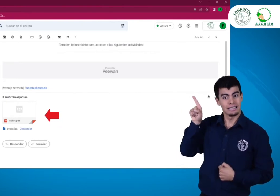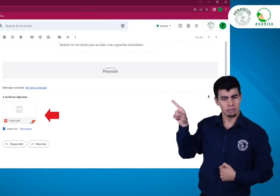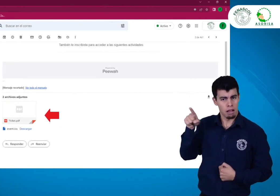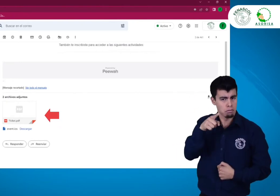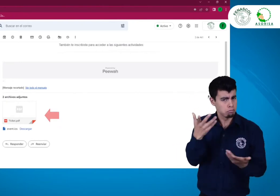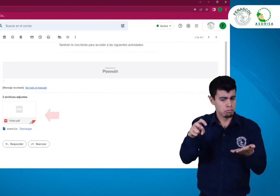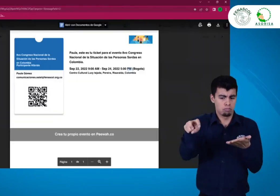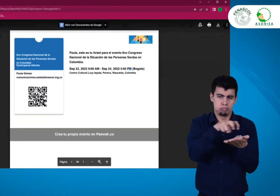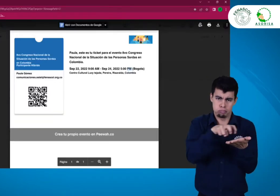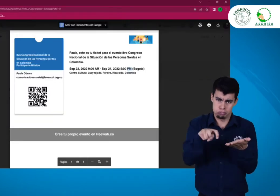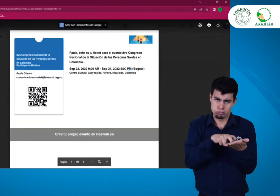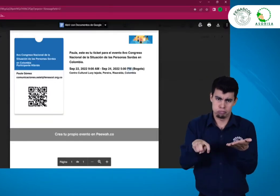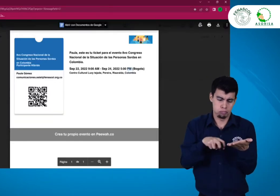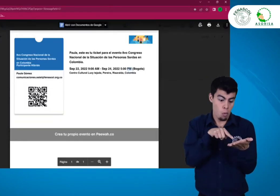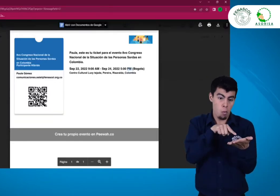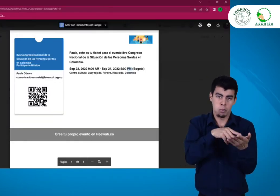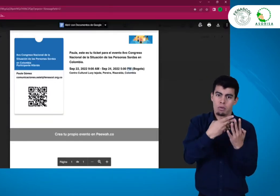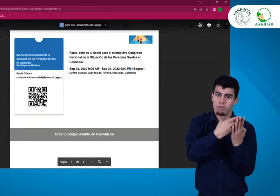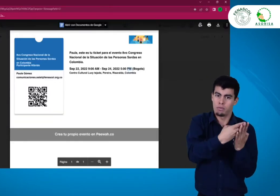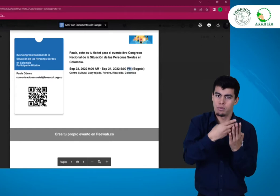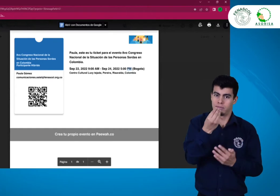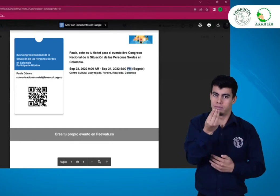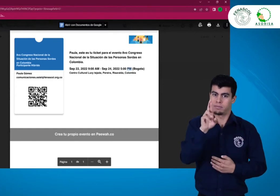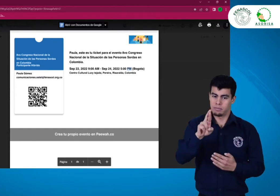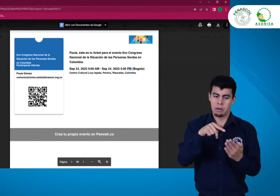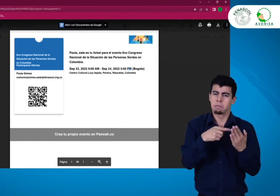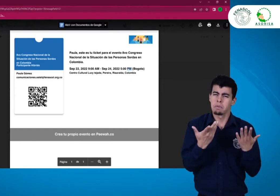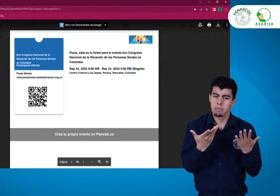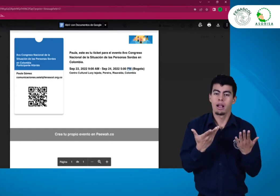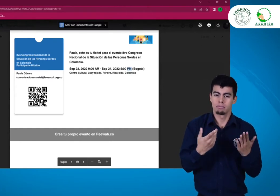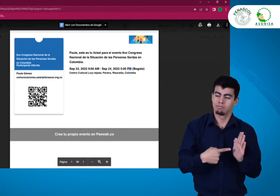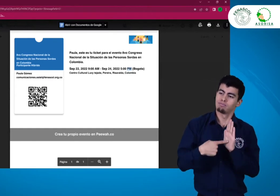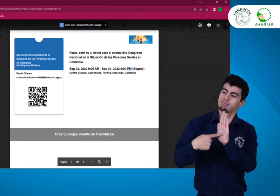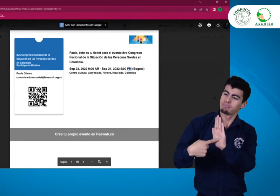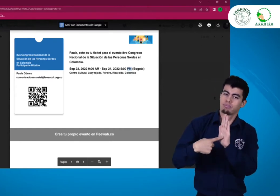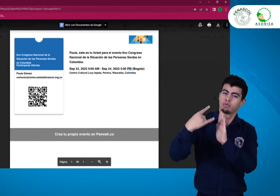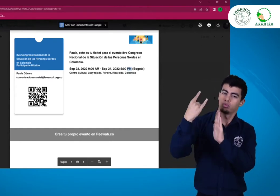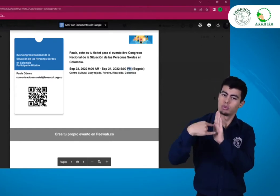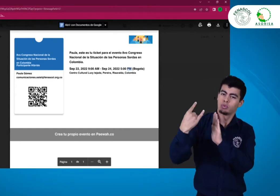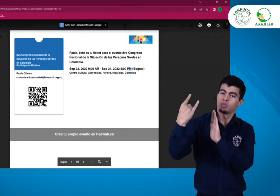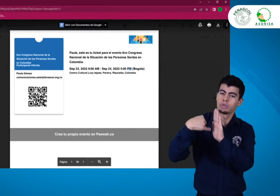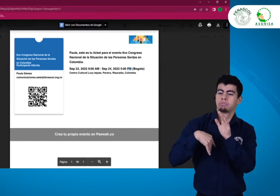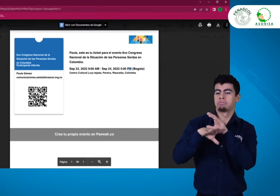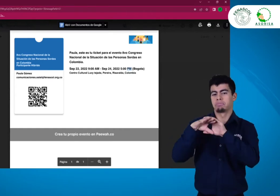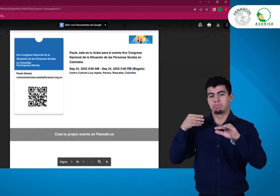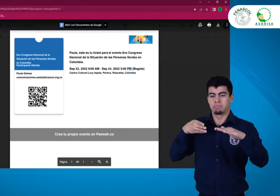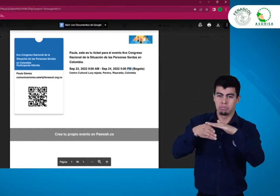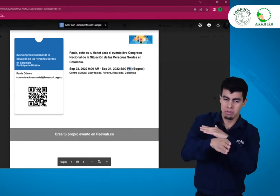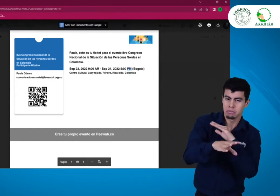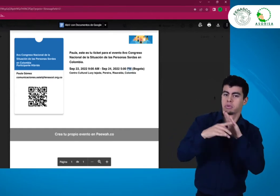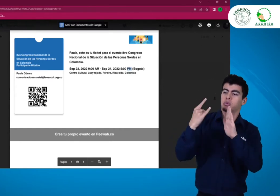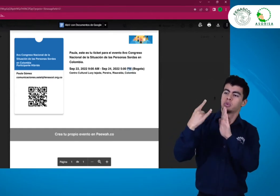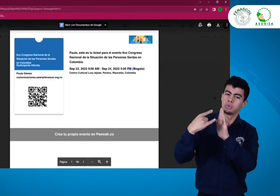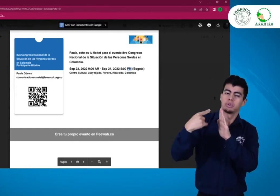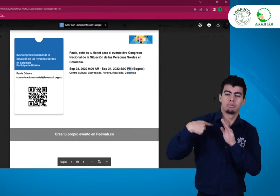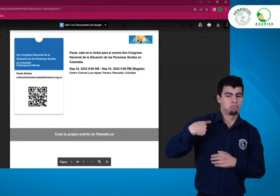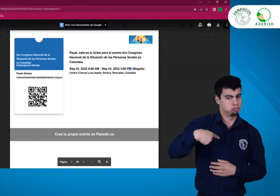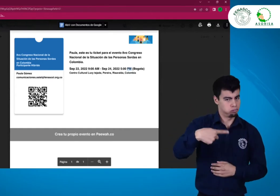darle clic podrás visualizar un código QR que podrás imprimir para ser escaneado en la puerta del evento y así registrar tu ingreso y